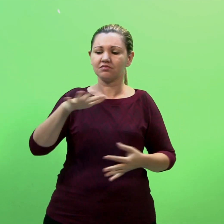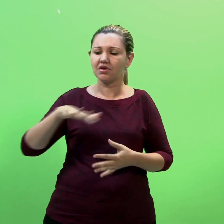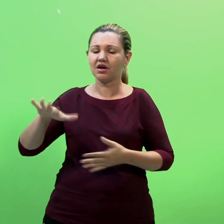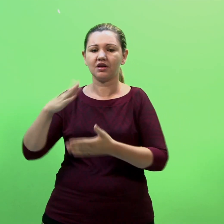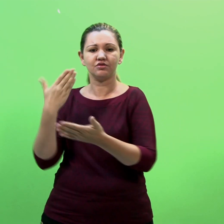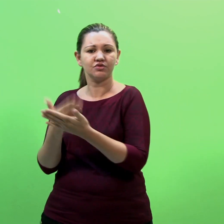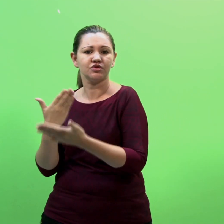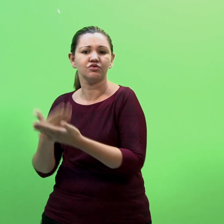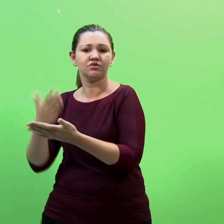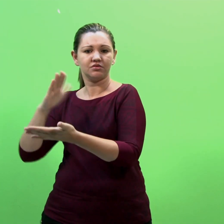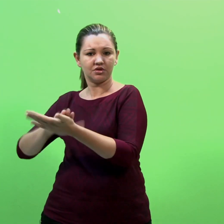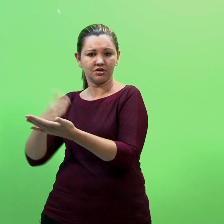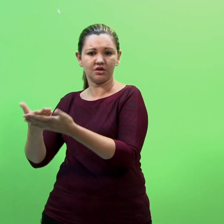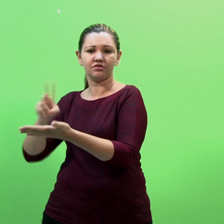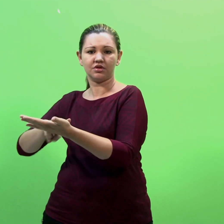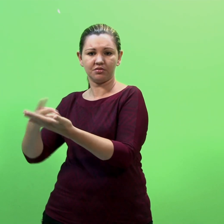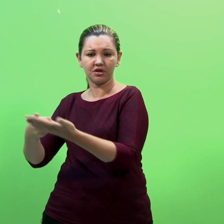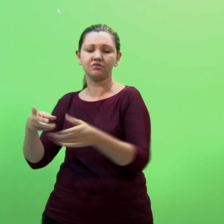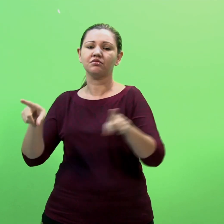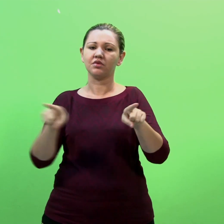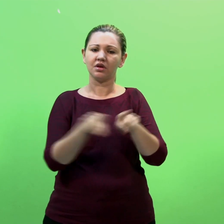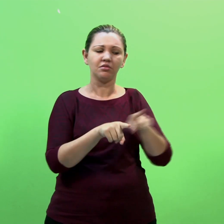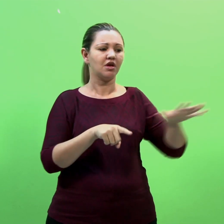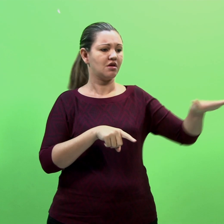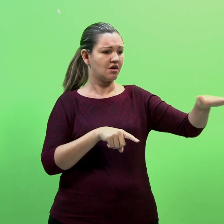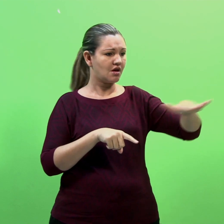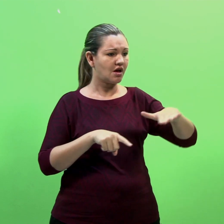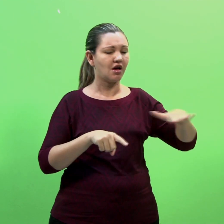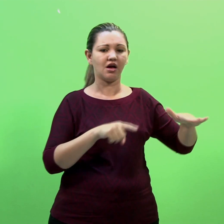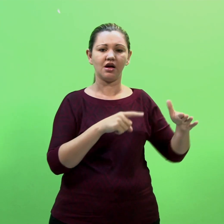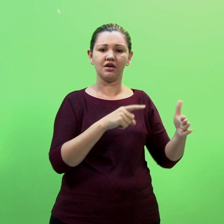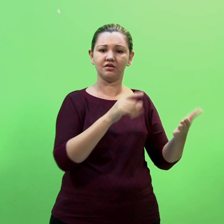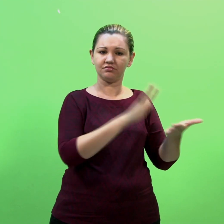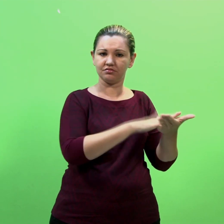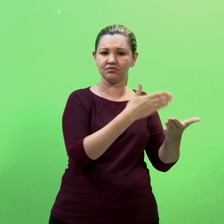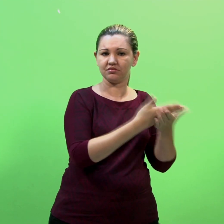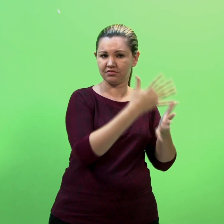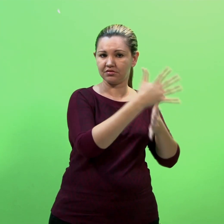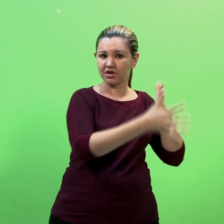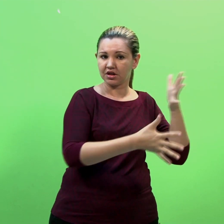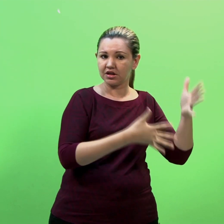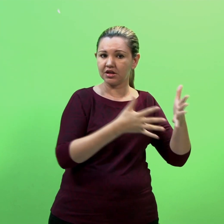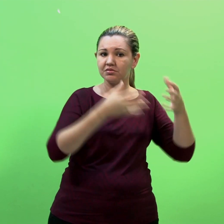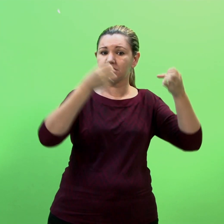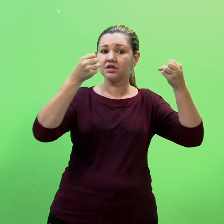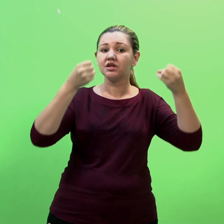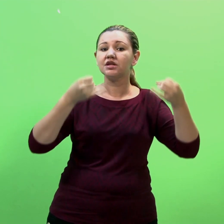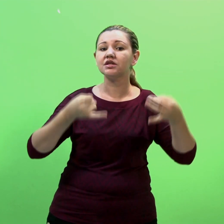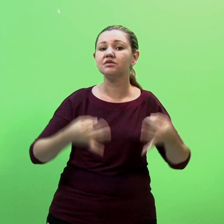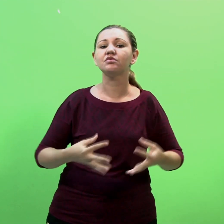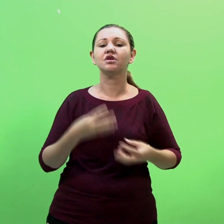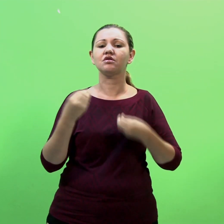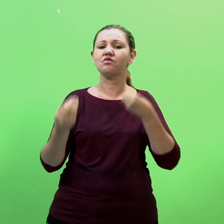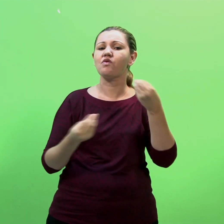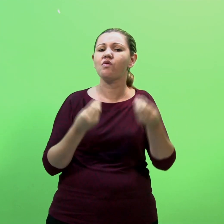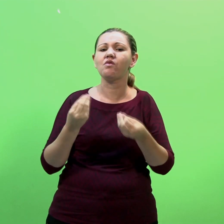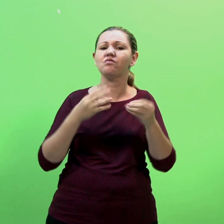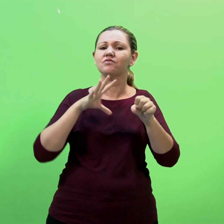tradução em língua de sinais, reflexões acerca de diversas questões que permeiam o atual processo de formação